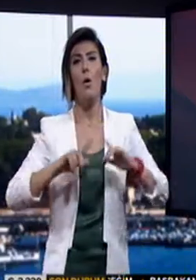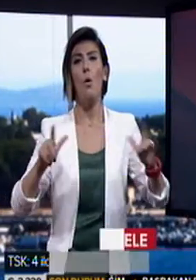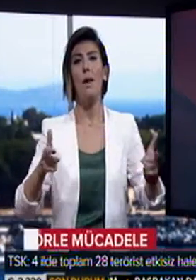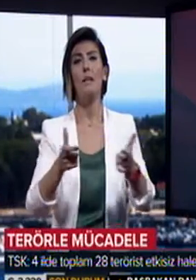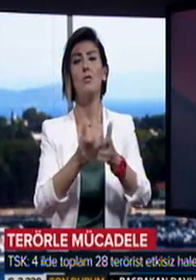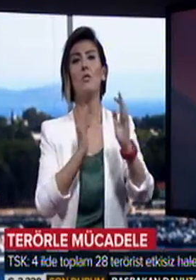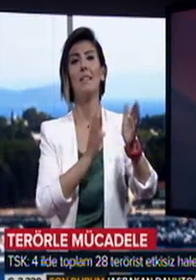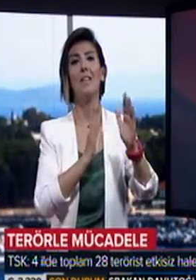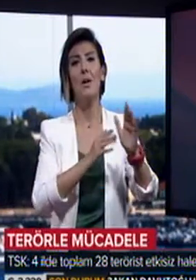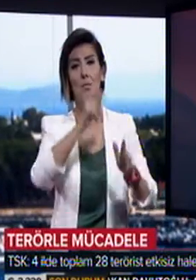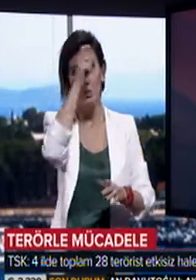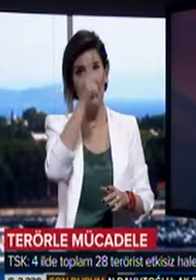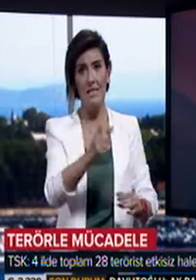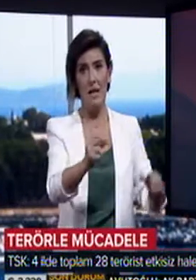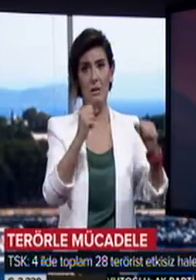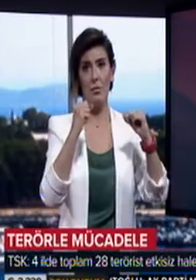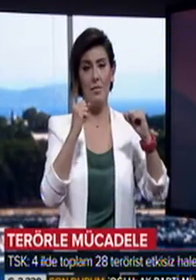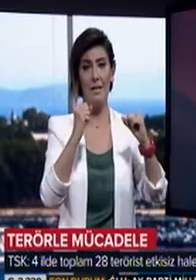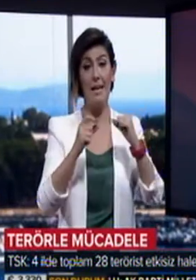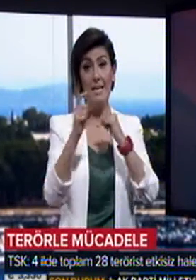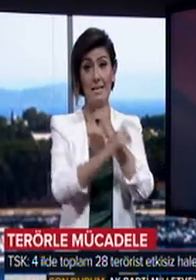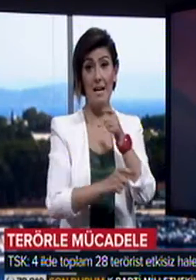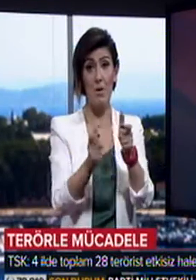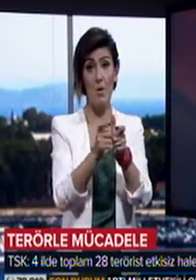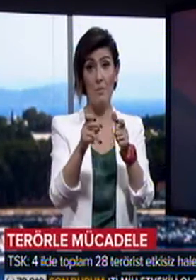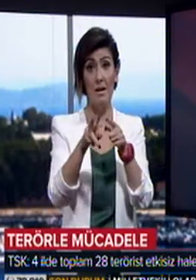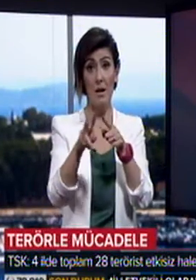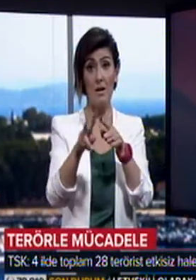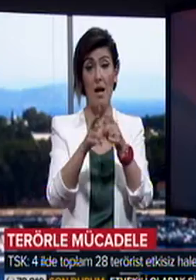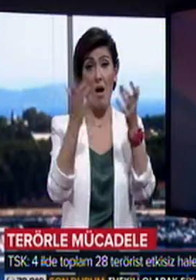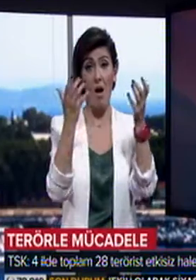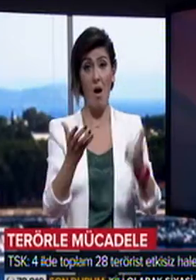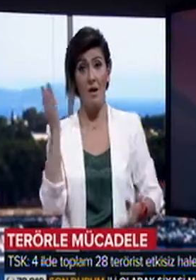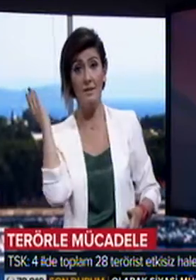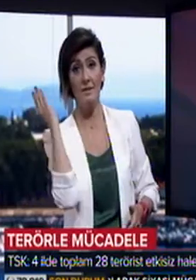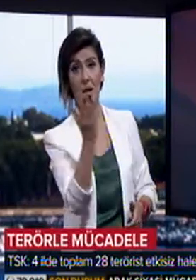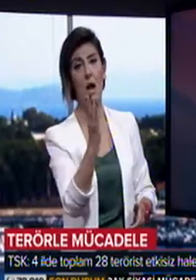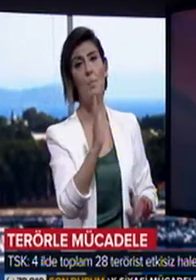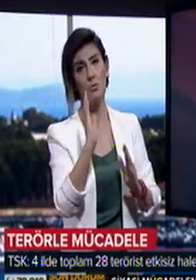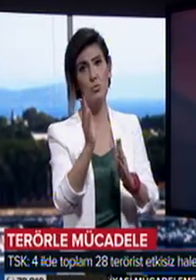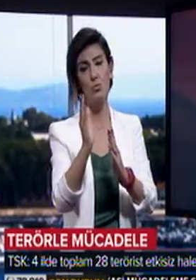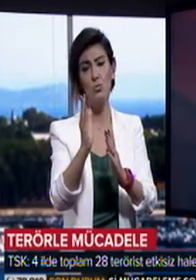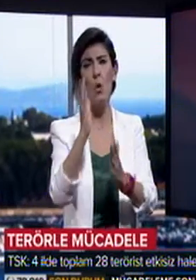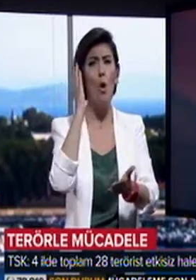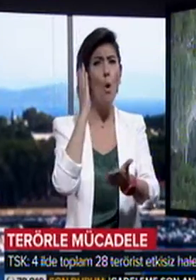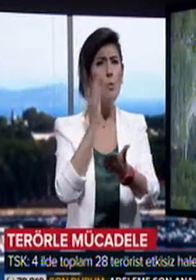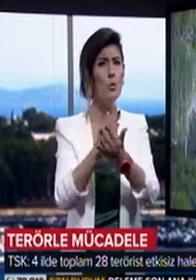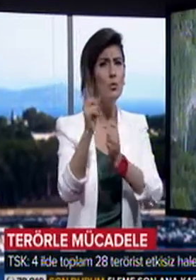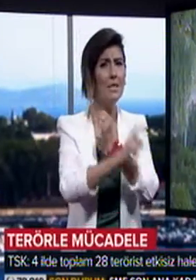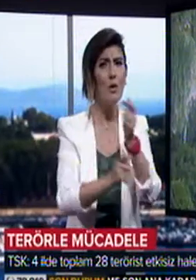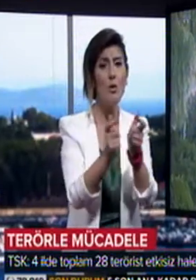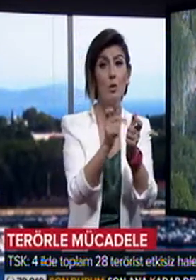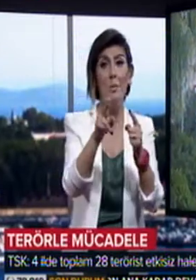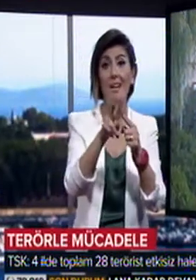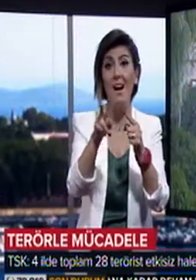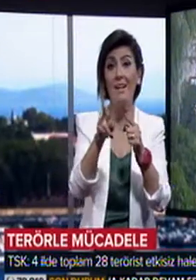Operasyonlarına devam eden Türk Silahlı Kuvvetleri, terör örgütü PKK'ya ağır darbeler vurmayı sürdürüyor. Bölücü